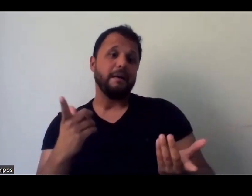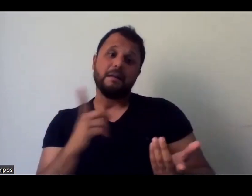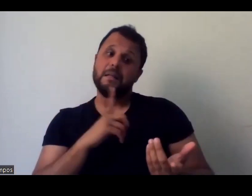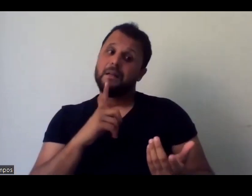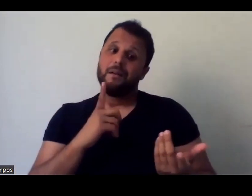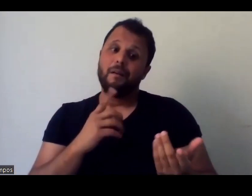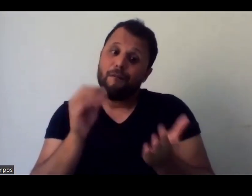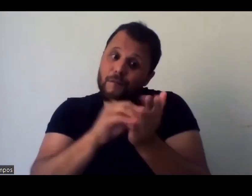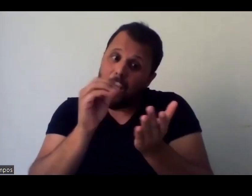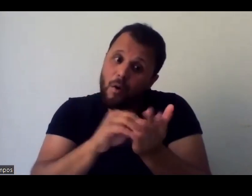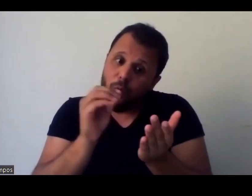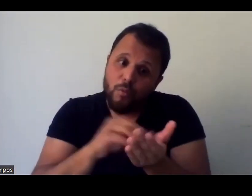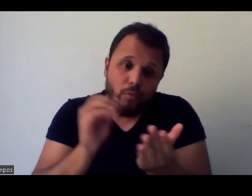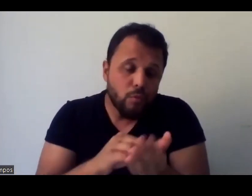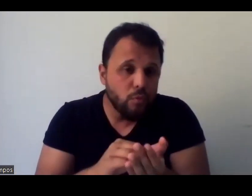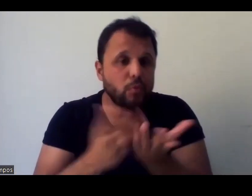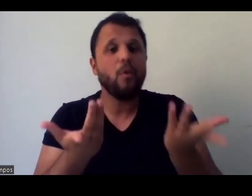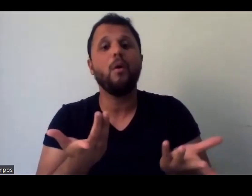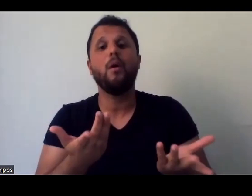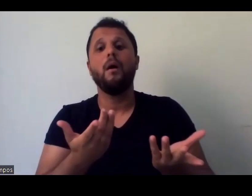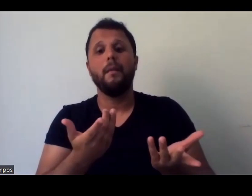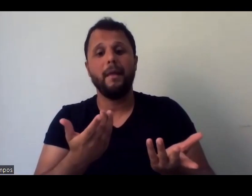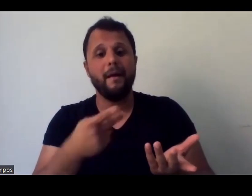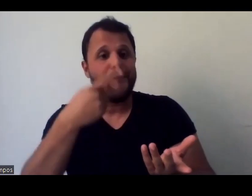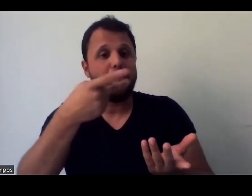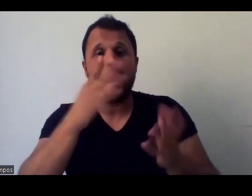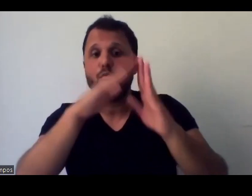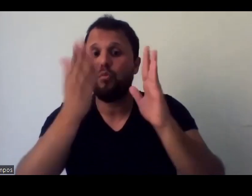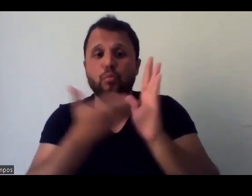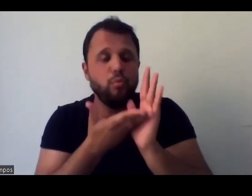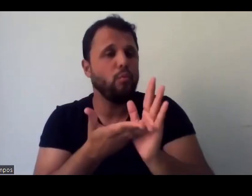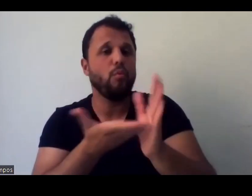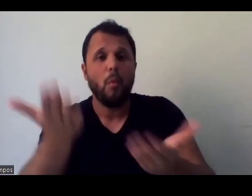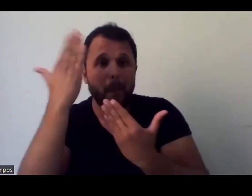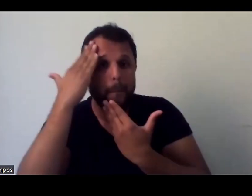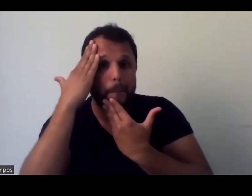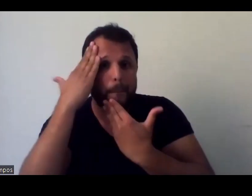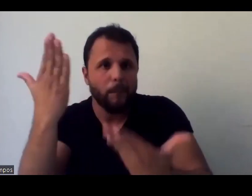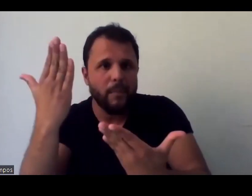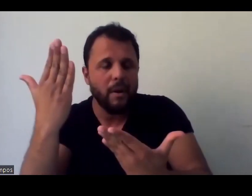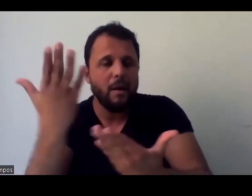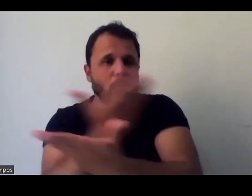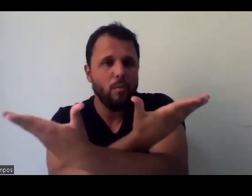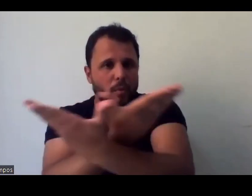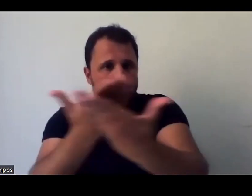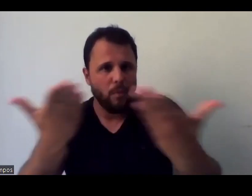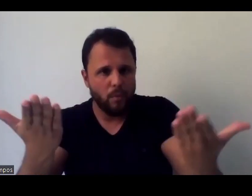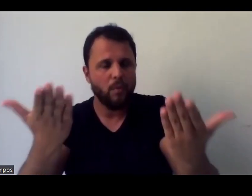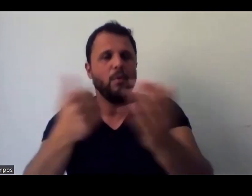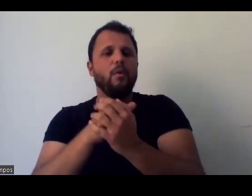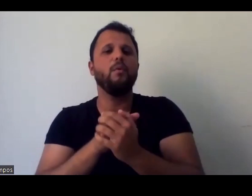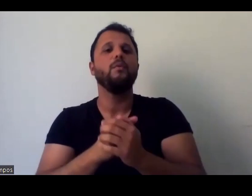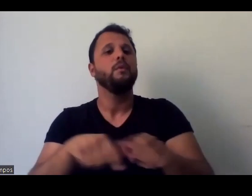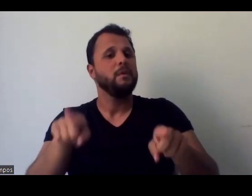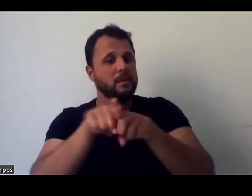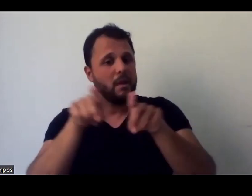mas menos perguntas e mais comentários, então, muito obrigada por se dispor, todo mundo que está nos ouvindo também, a compartilhar suas anotações